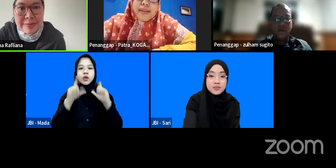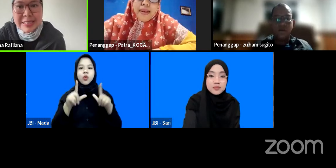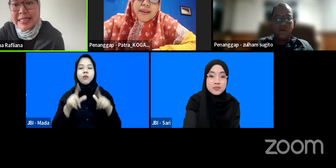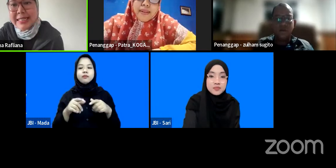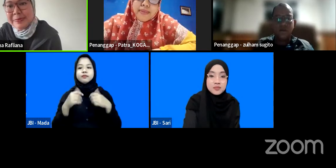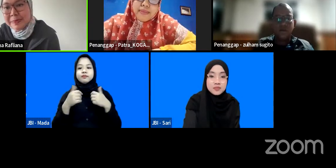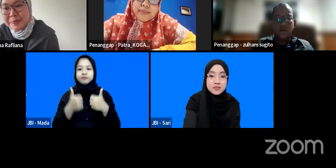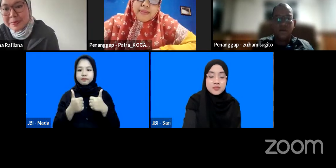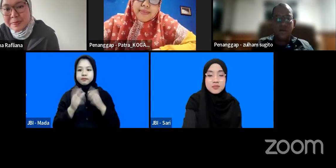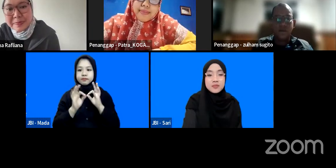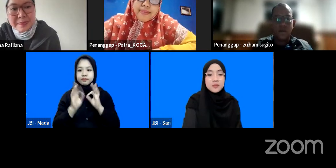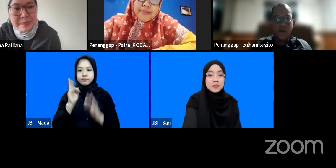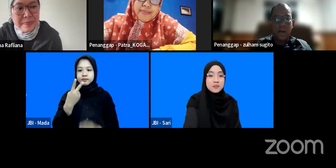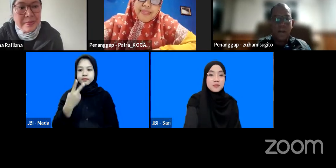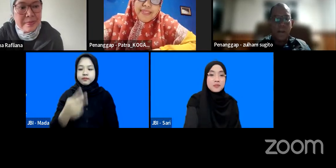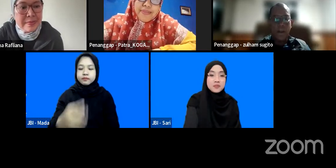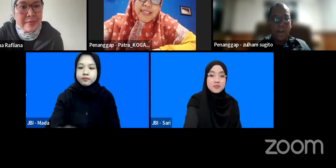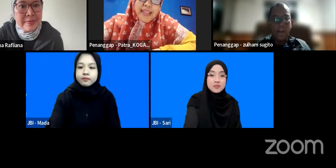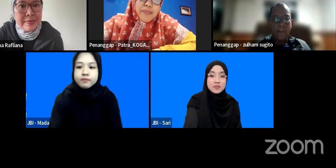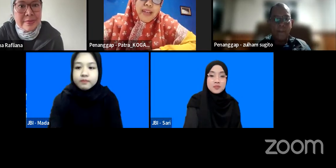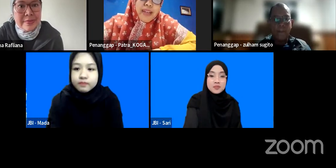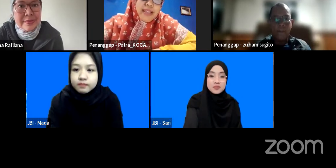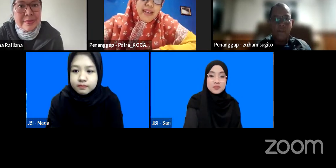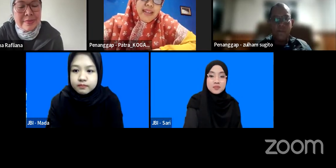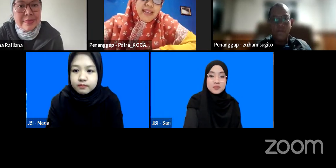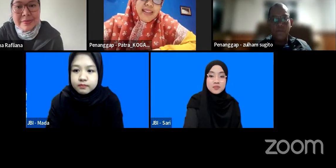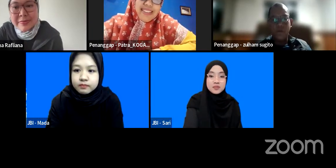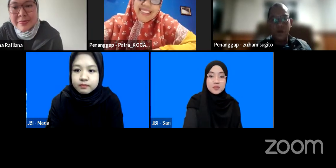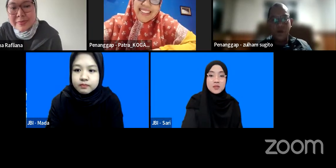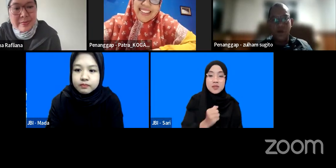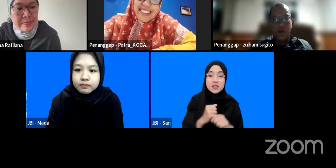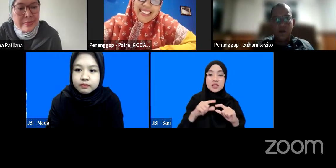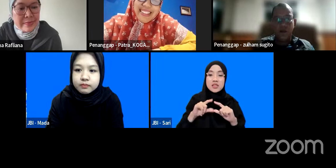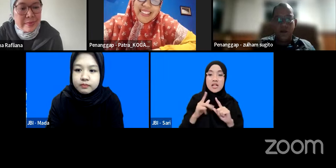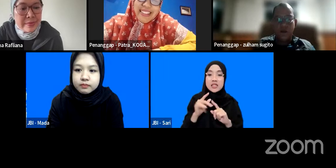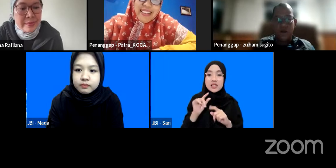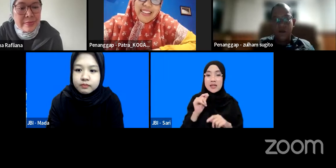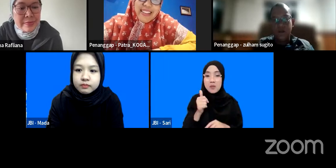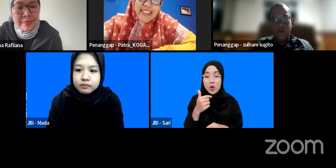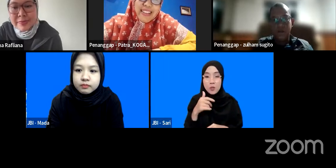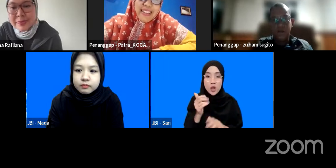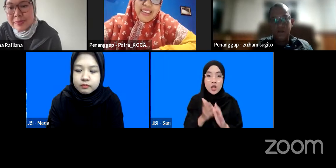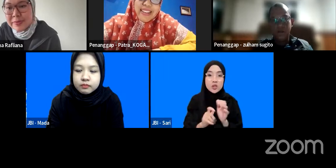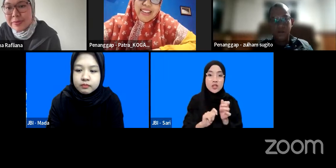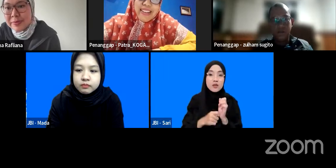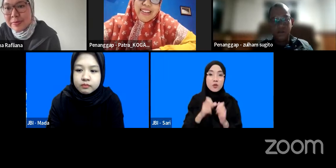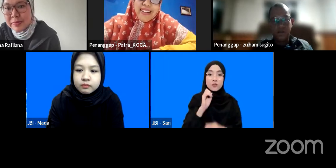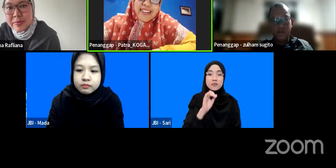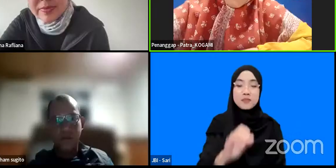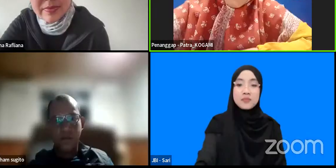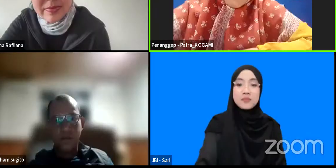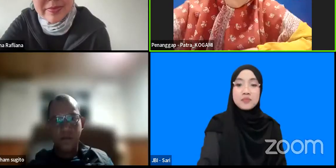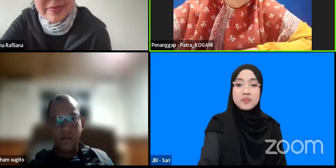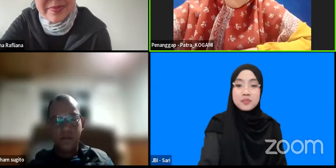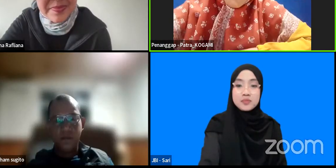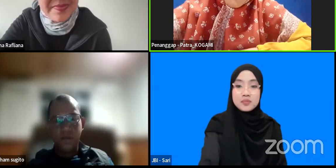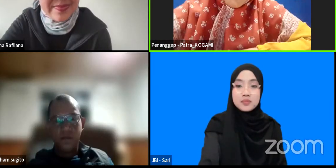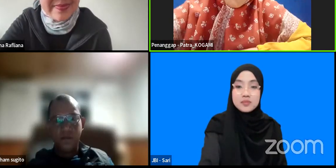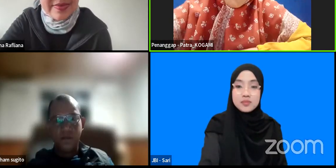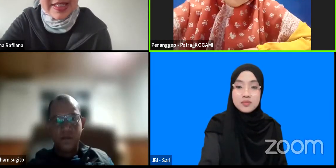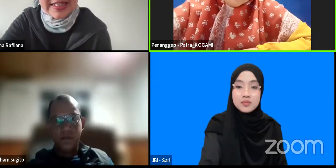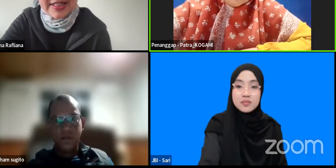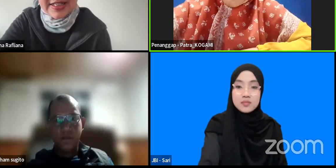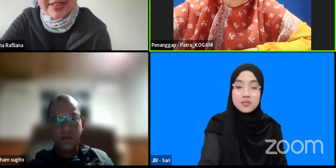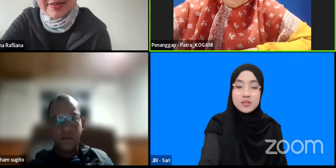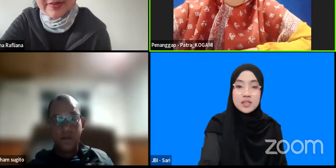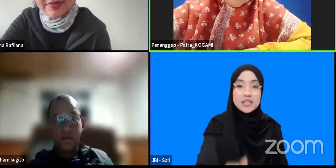makasih mas Gali mas Gali boleh gak sedikit ya boleh ditanggapi ibu oke sebenarnya